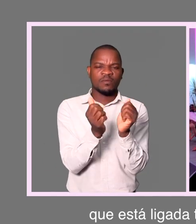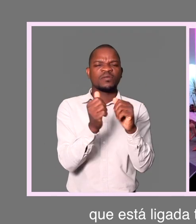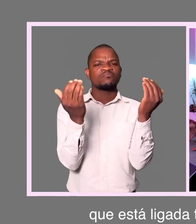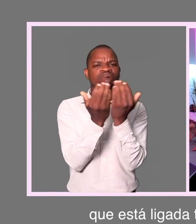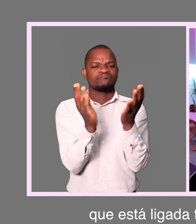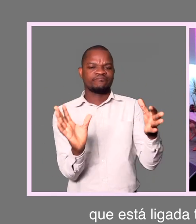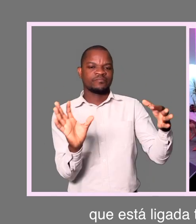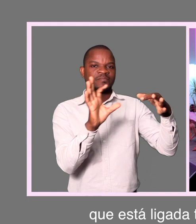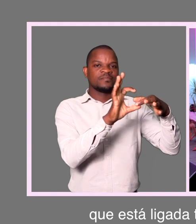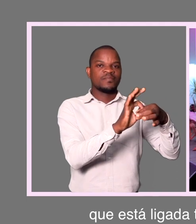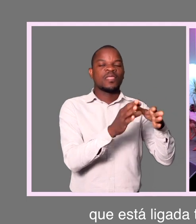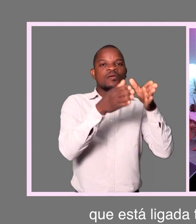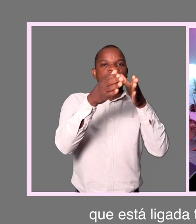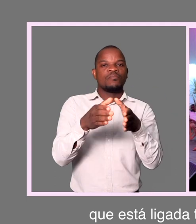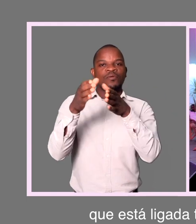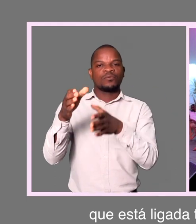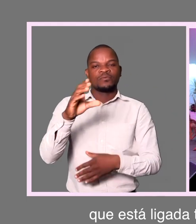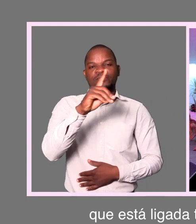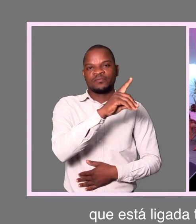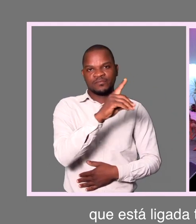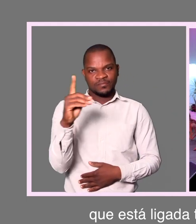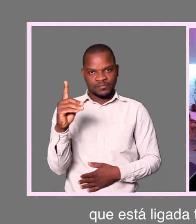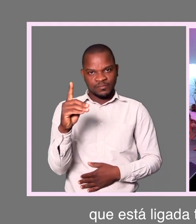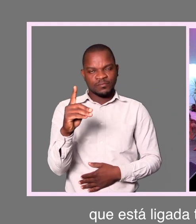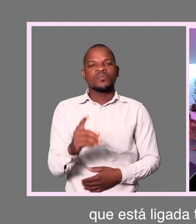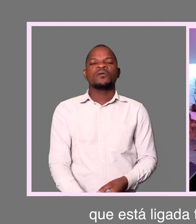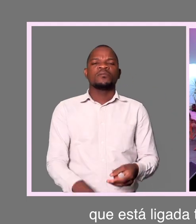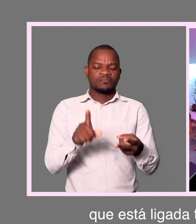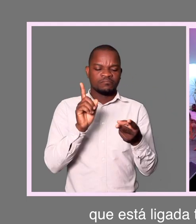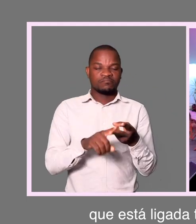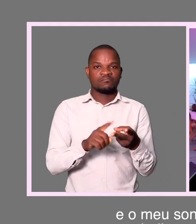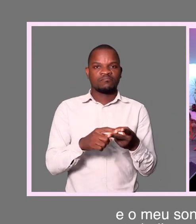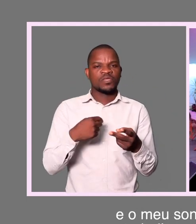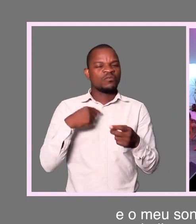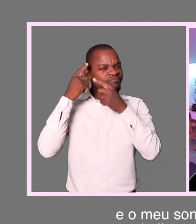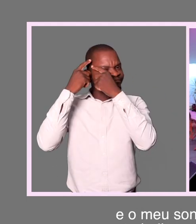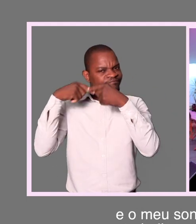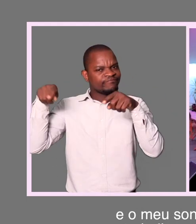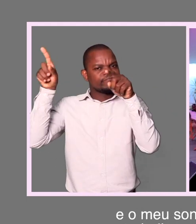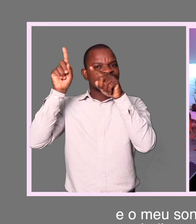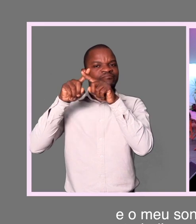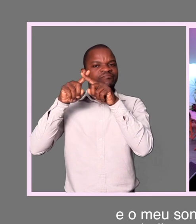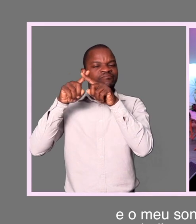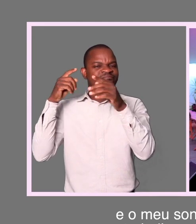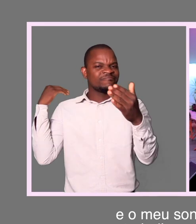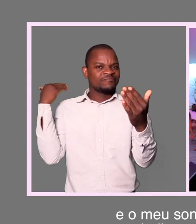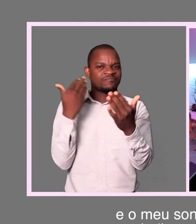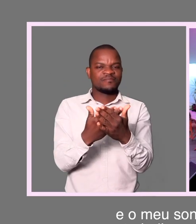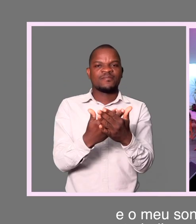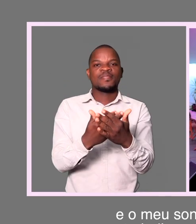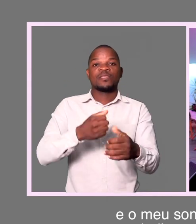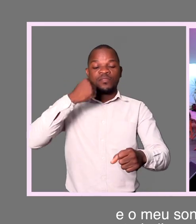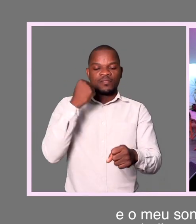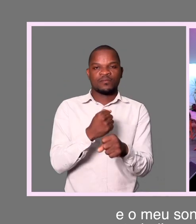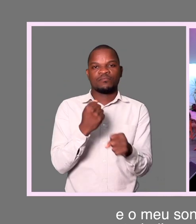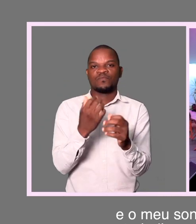que está ligada também à pessoa com deficiência. E o meu sonho, de facto, foi sempre esse,